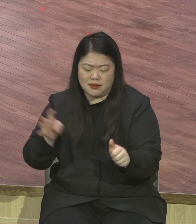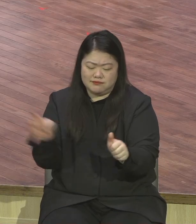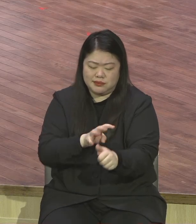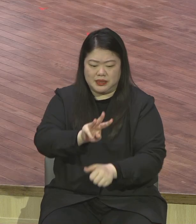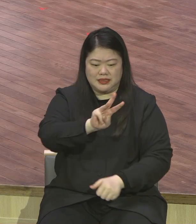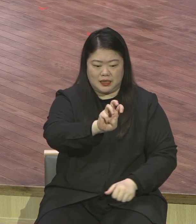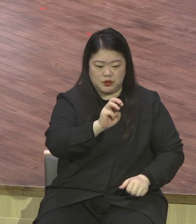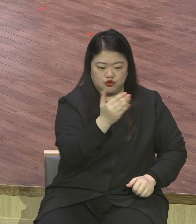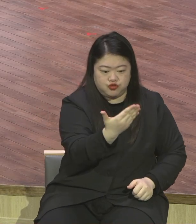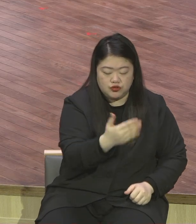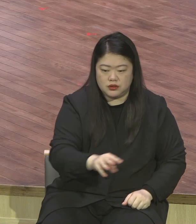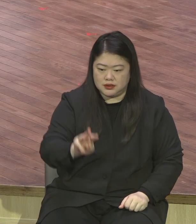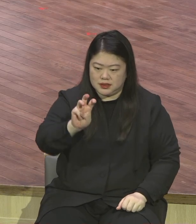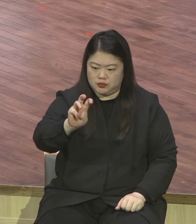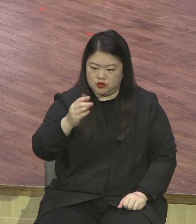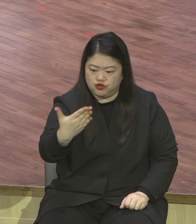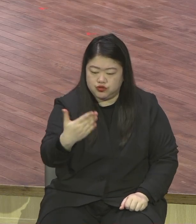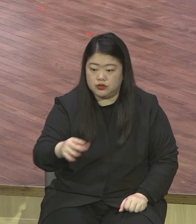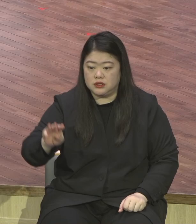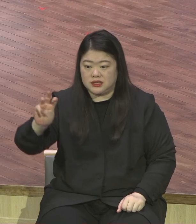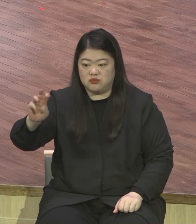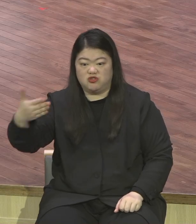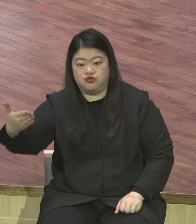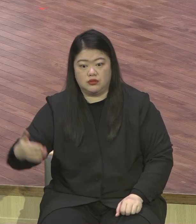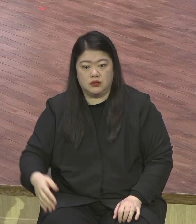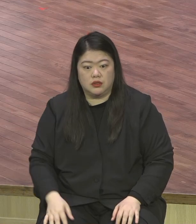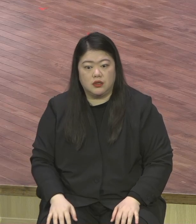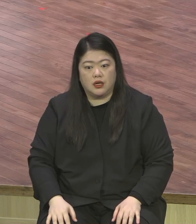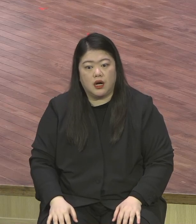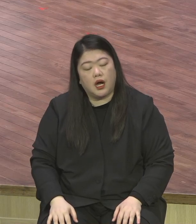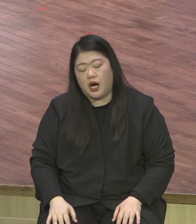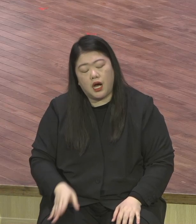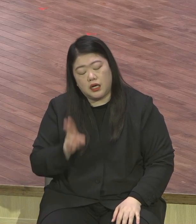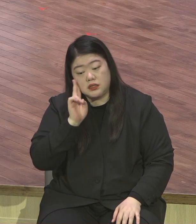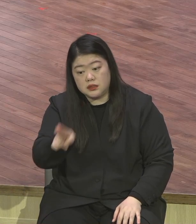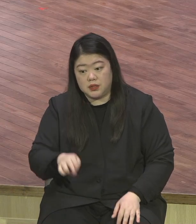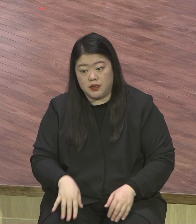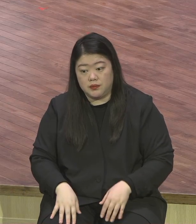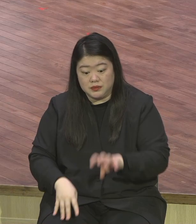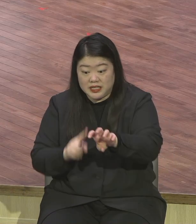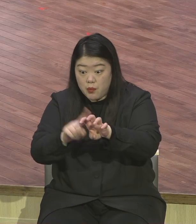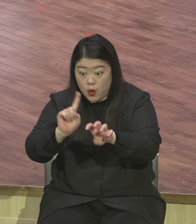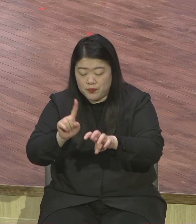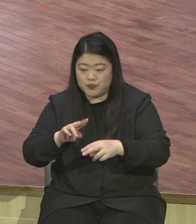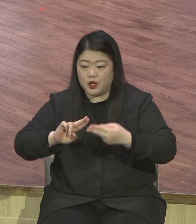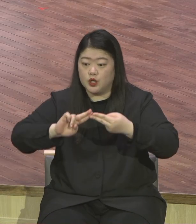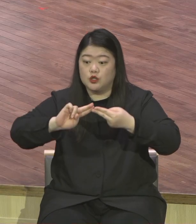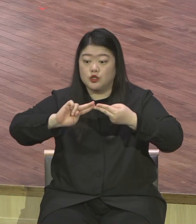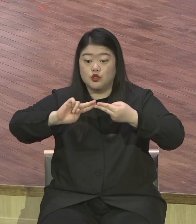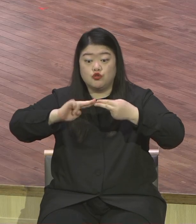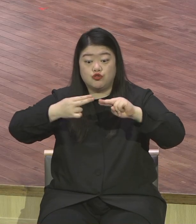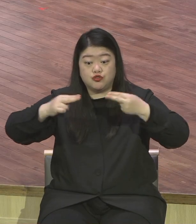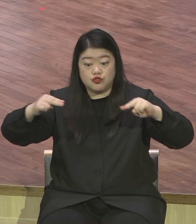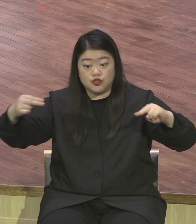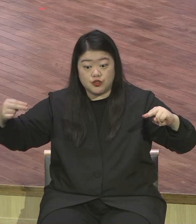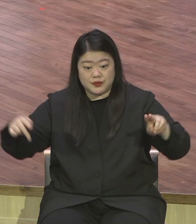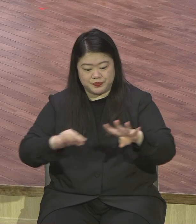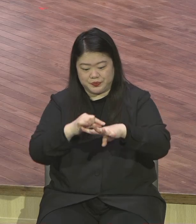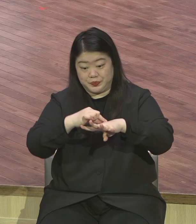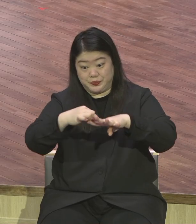짐승의 뼈를 이렇게 다섯 가닥으로 이렇게 딱 해가지고 파티블룸이라는 몽둥이에다가 파칠리어스라는 다